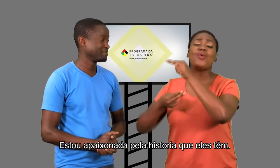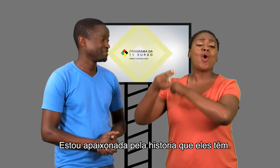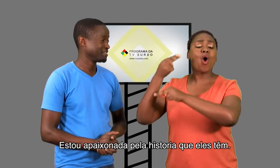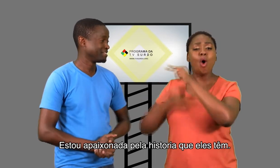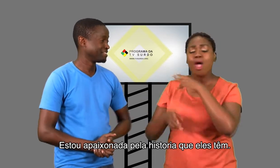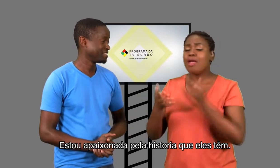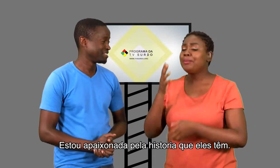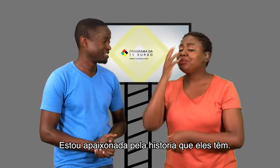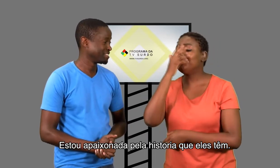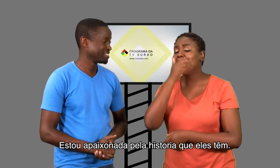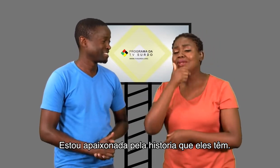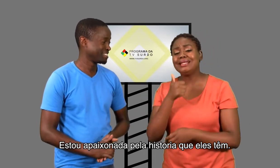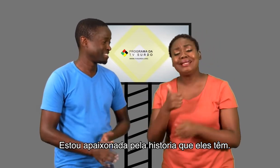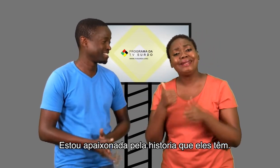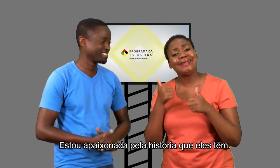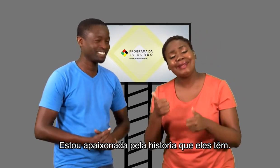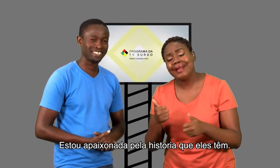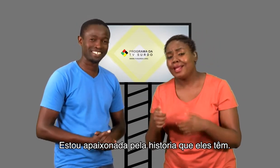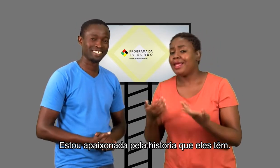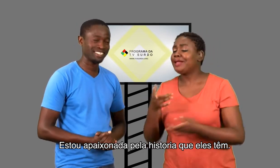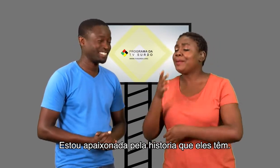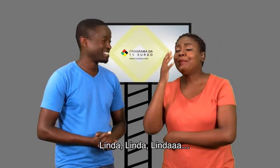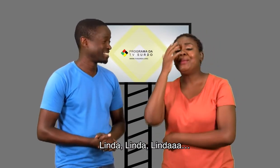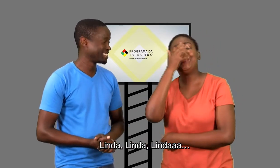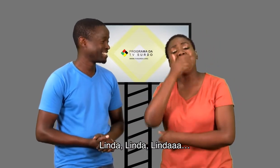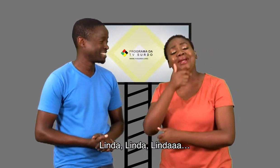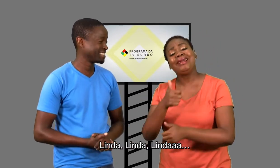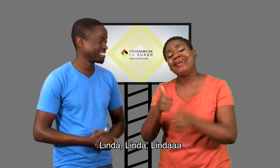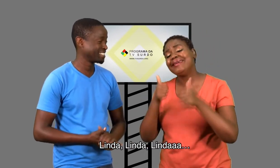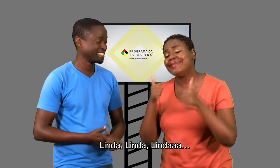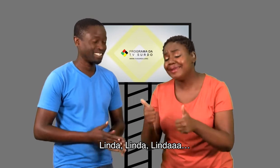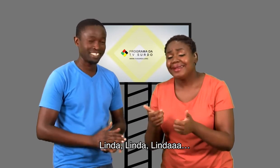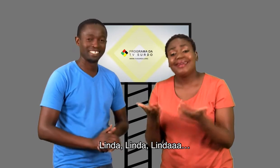Estou apaixonada pela história que eles têm. Linda, linda, linda.